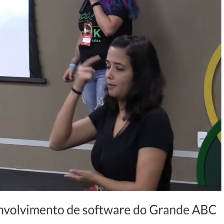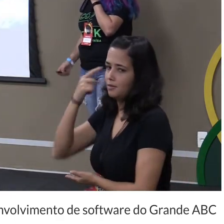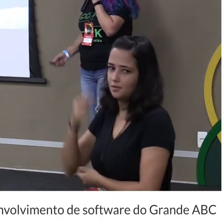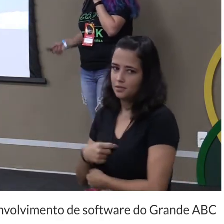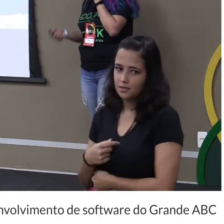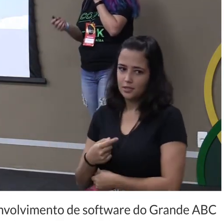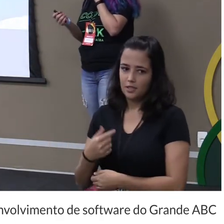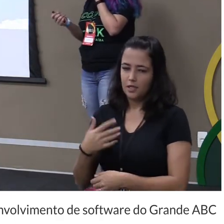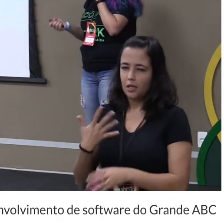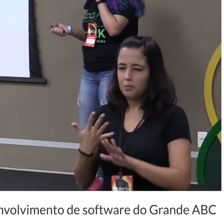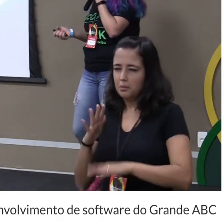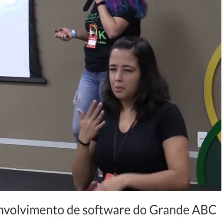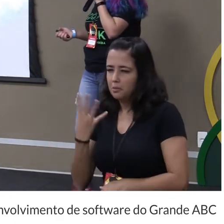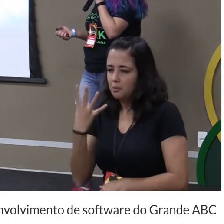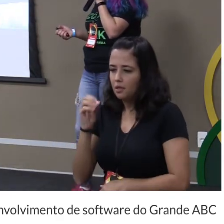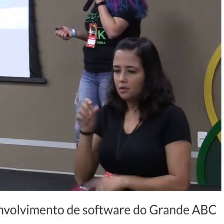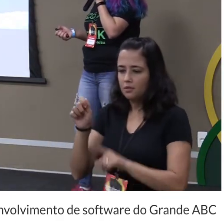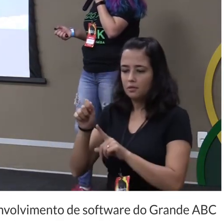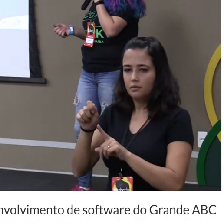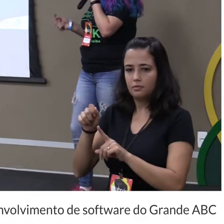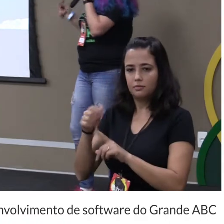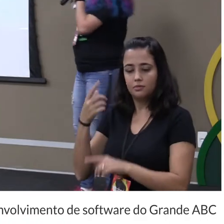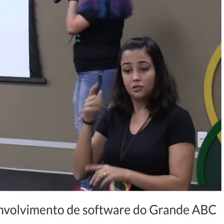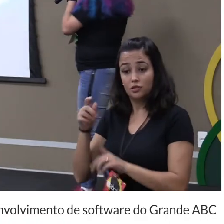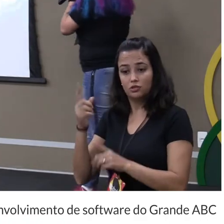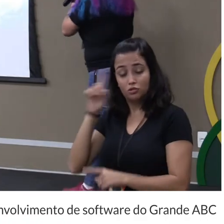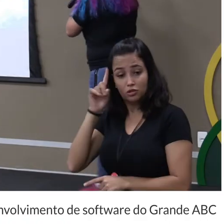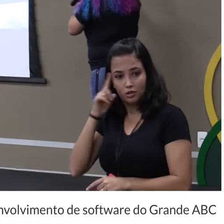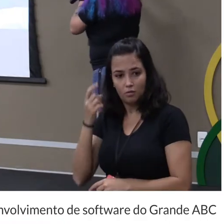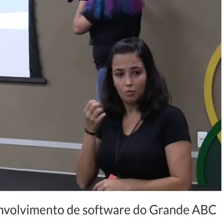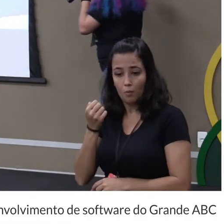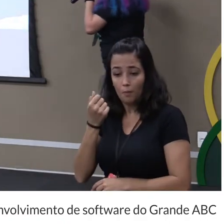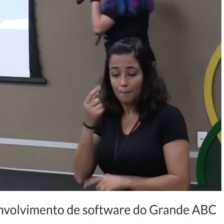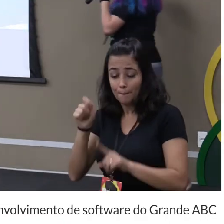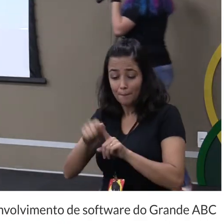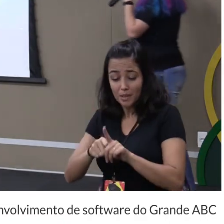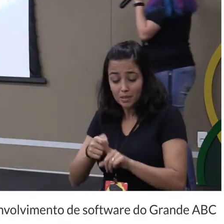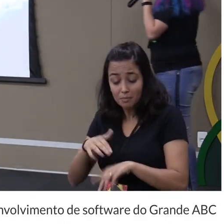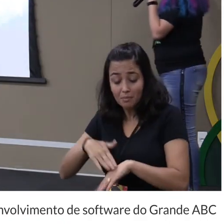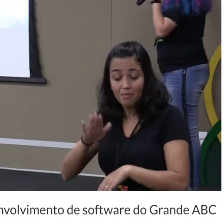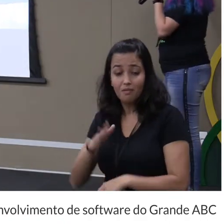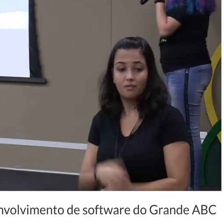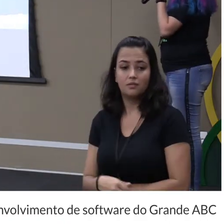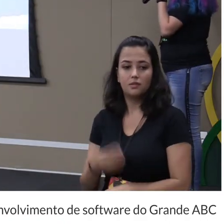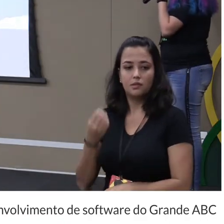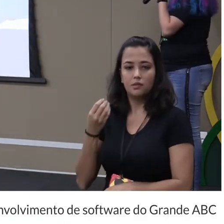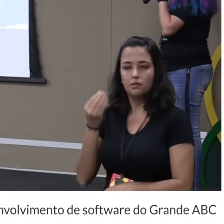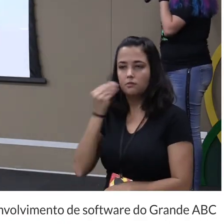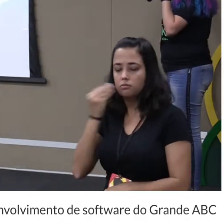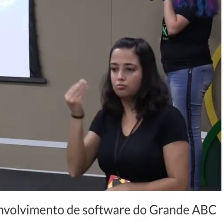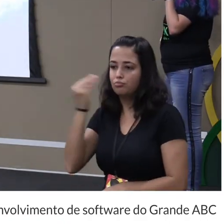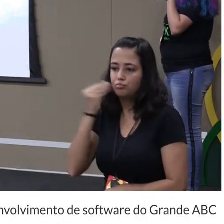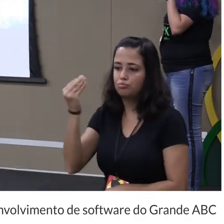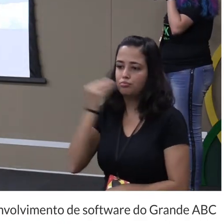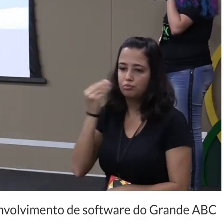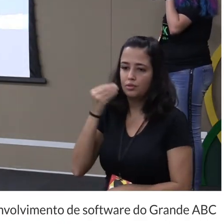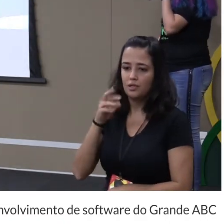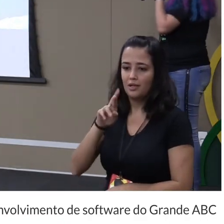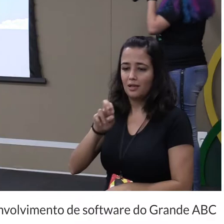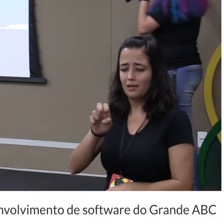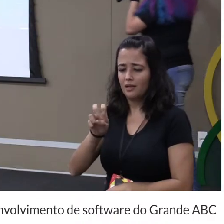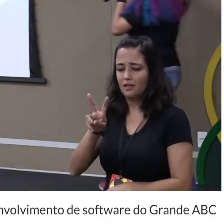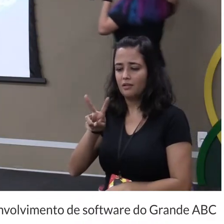eu passei acho que uns 40 dias nesse input eu movia a task assim pro feito pro review eu nem esperava o review